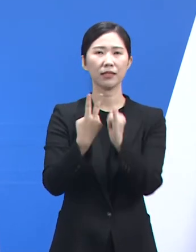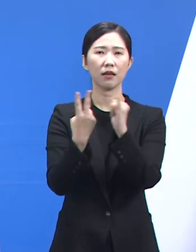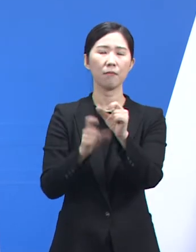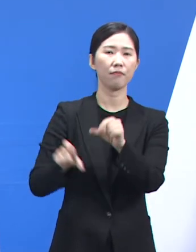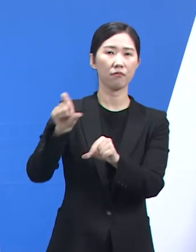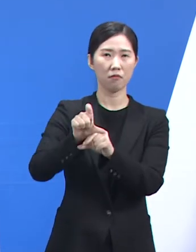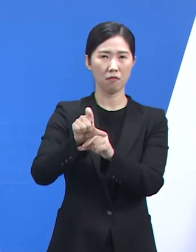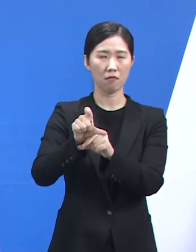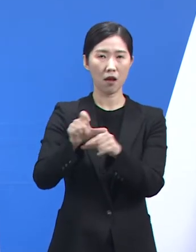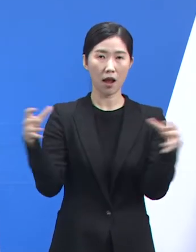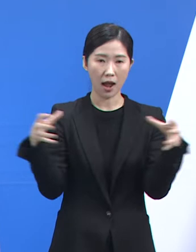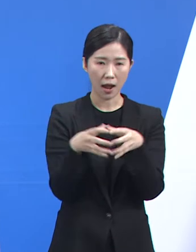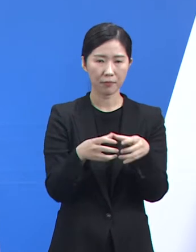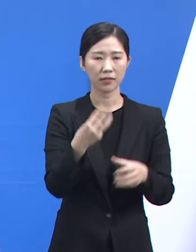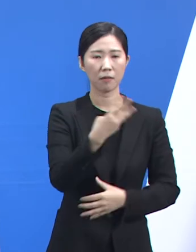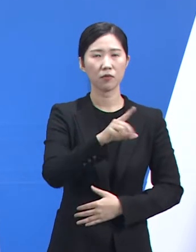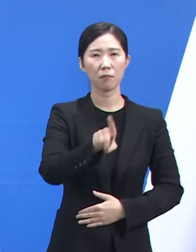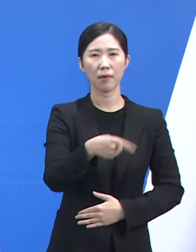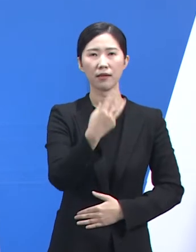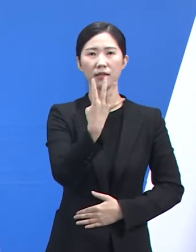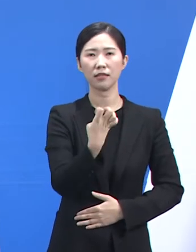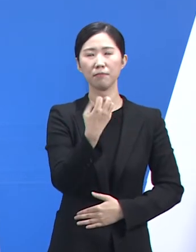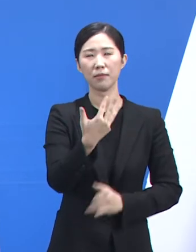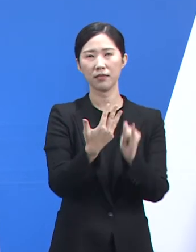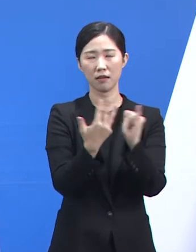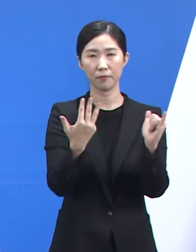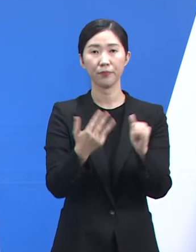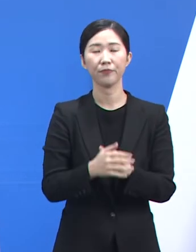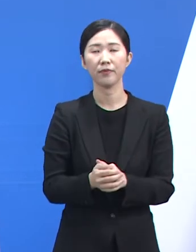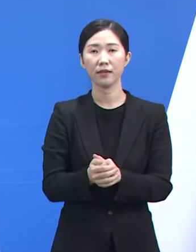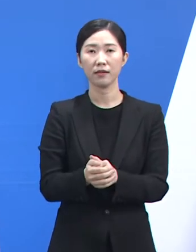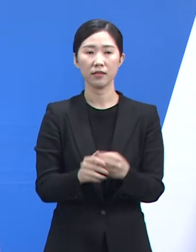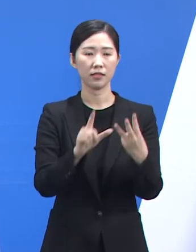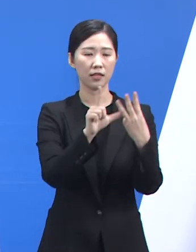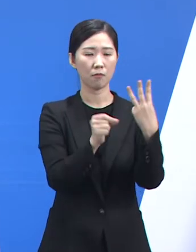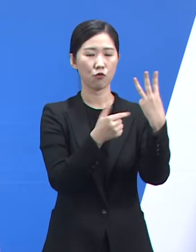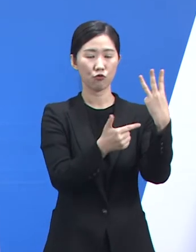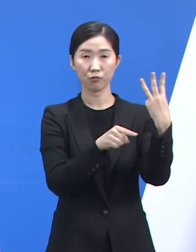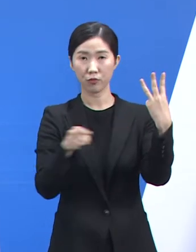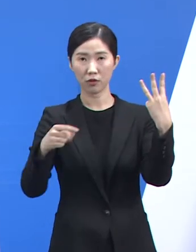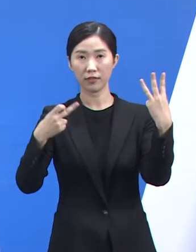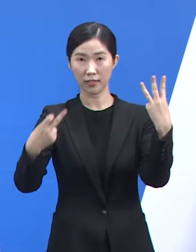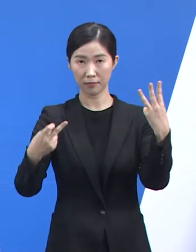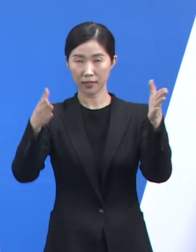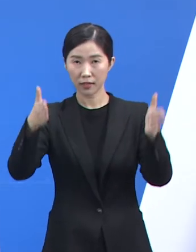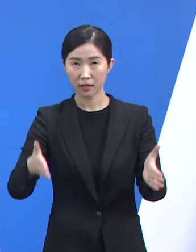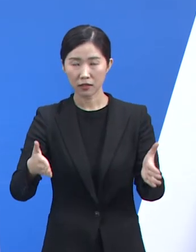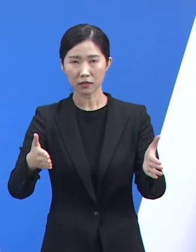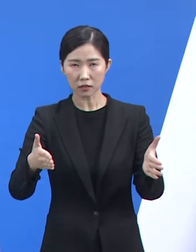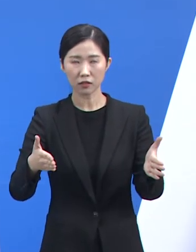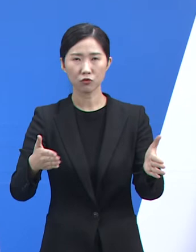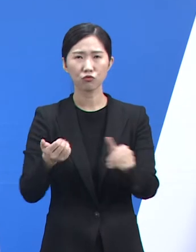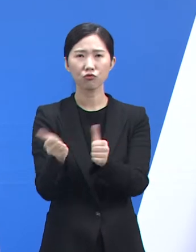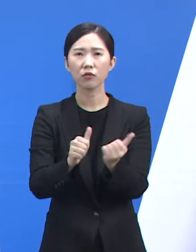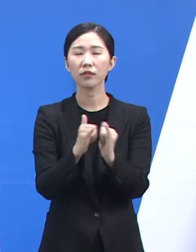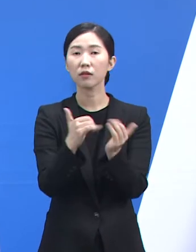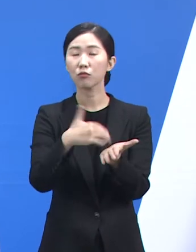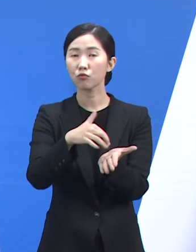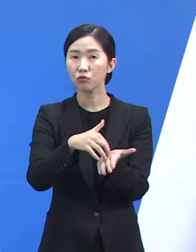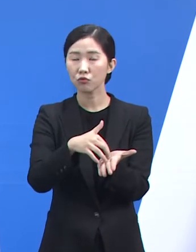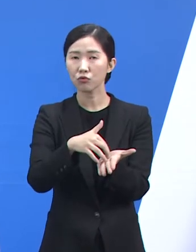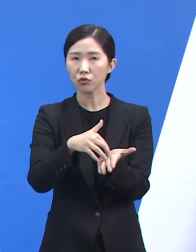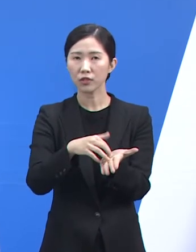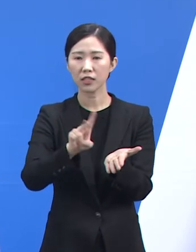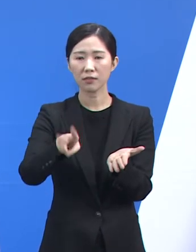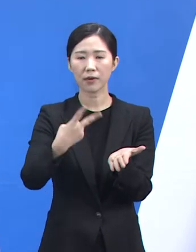증가한 3148명입니다. 3월 6일부터 3월 12일까지 한 주간 발생한 도내 사망자는